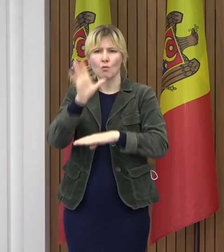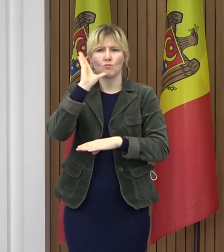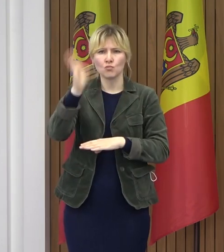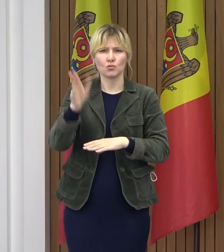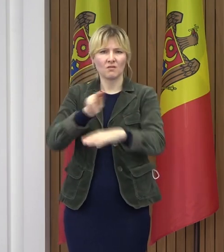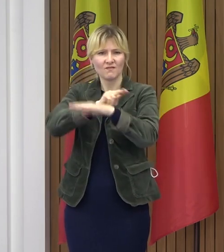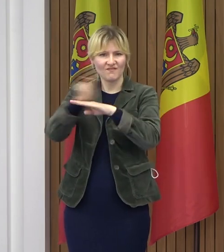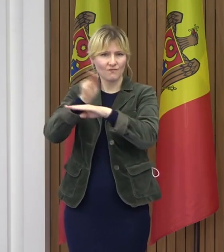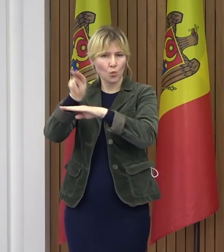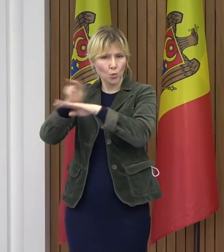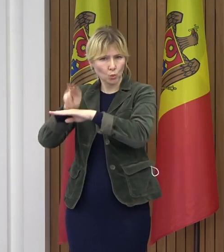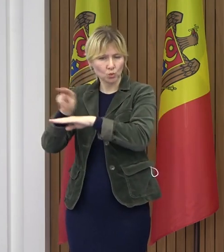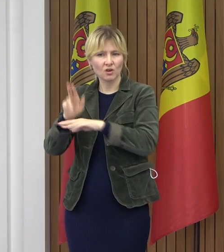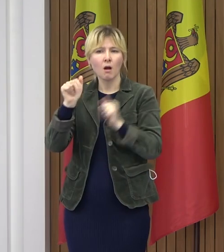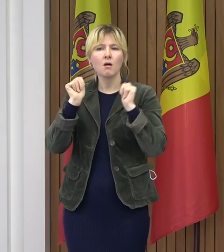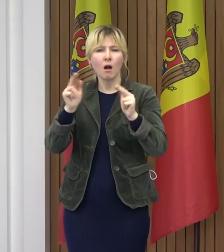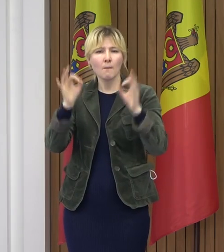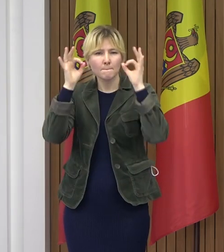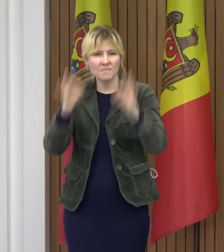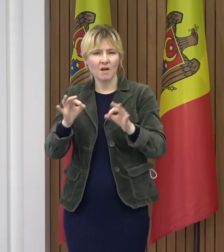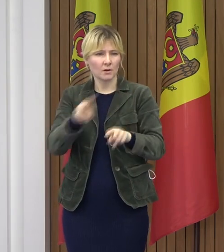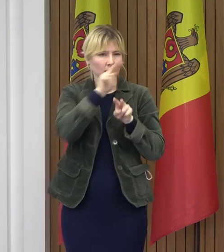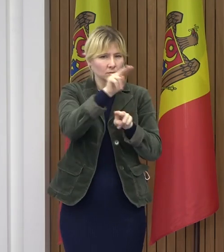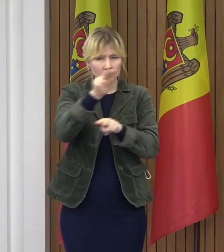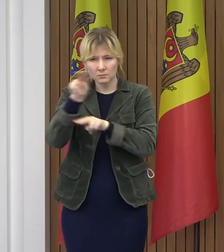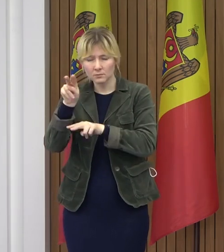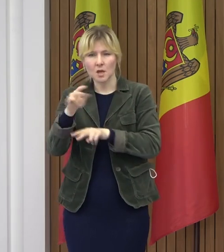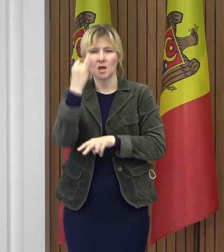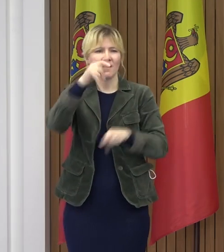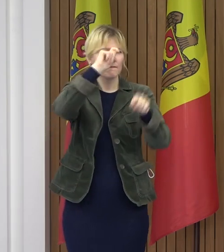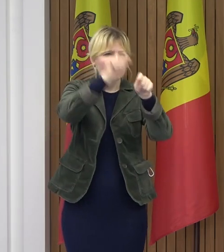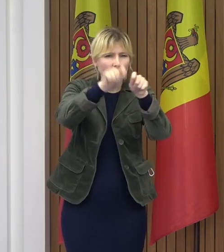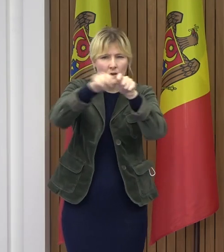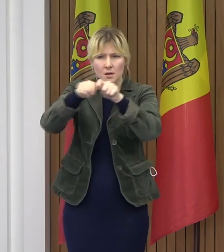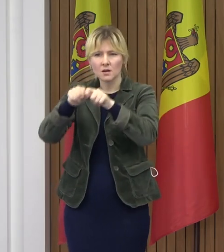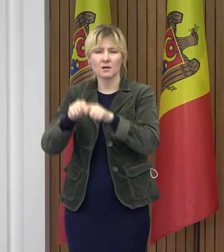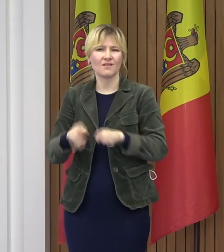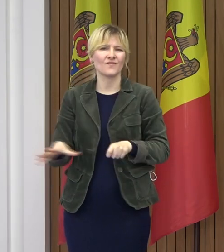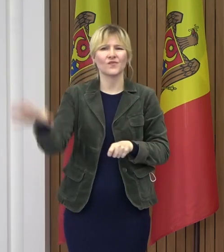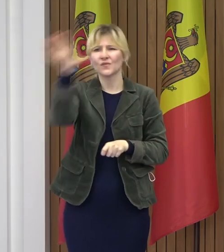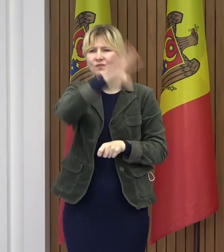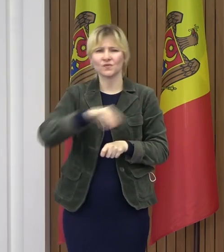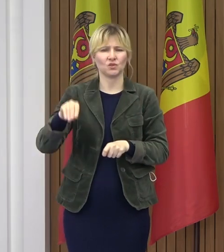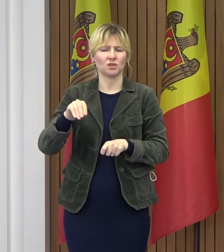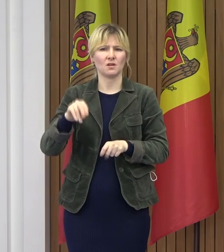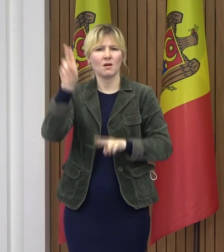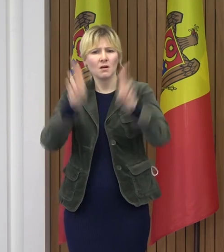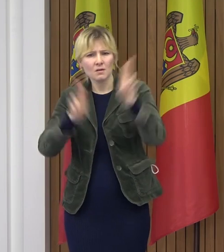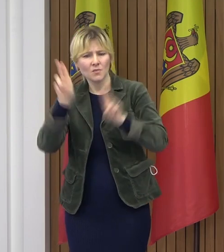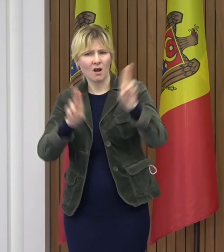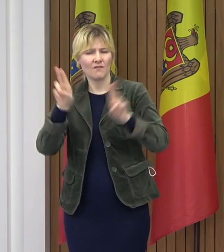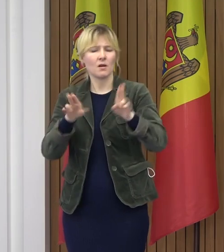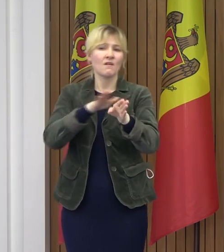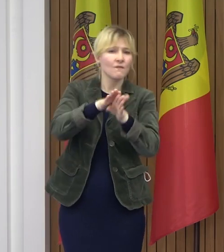masiv pentru monitorizarea și verificarea gradului de realizare, respectare